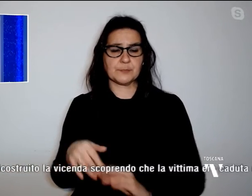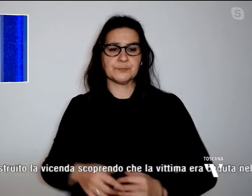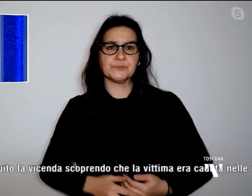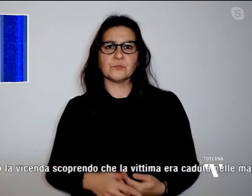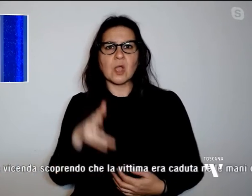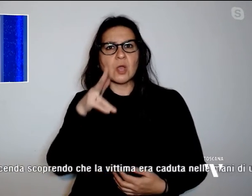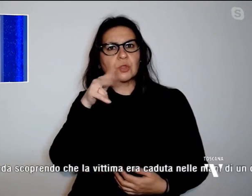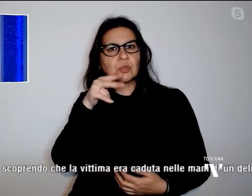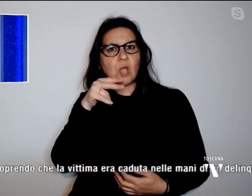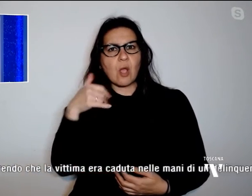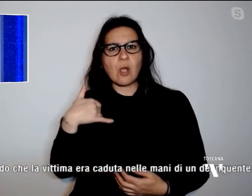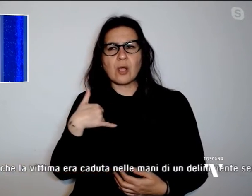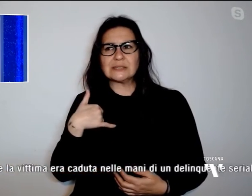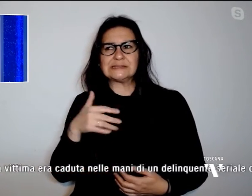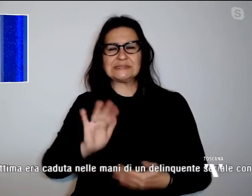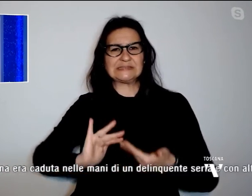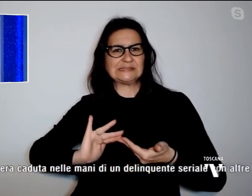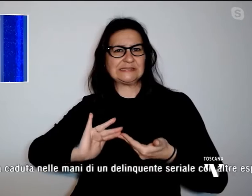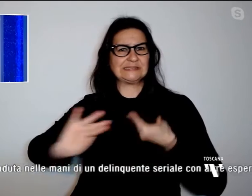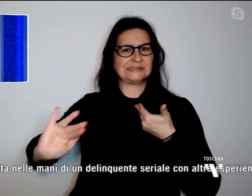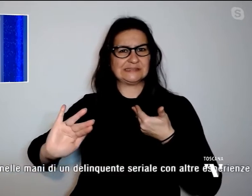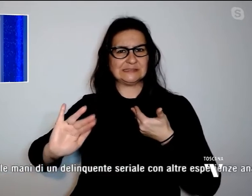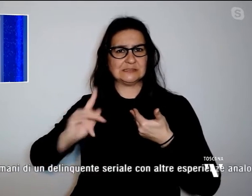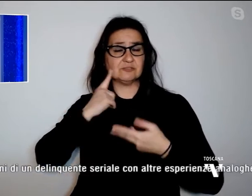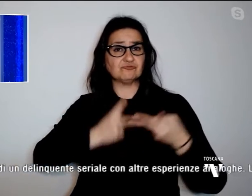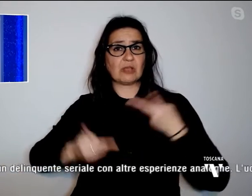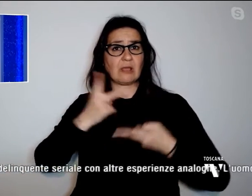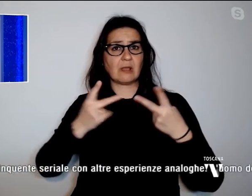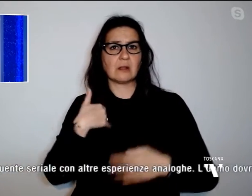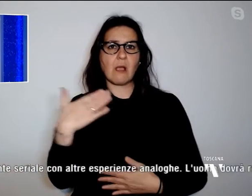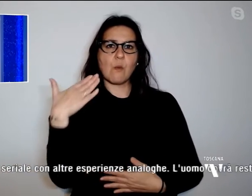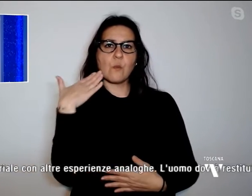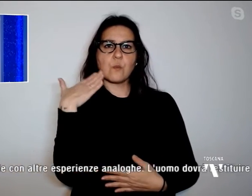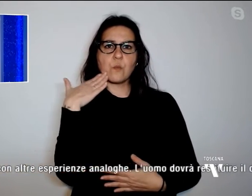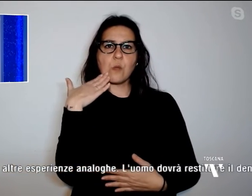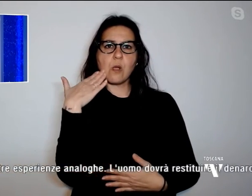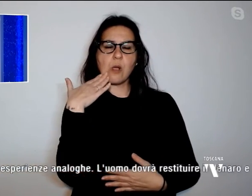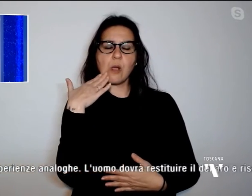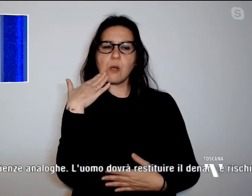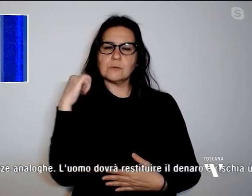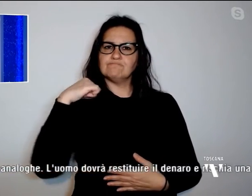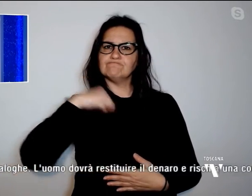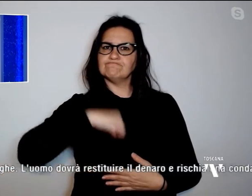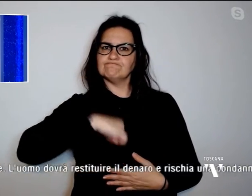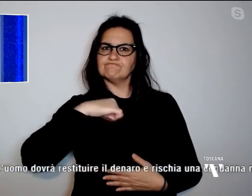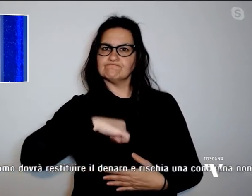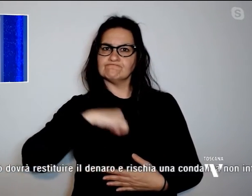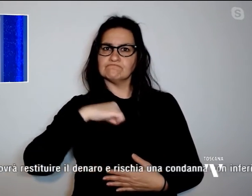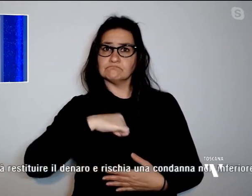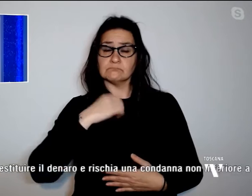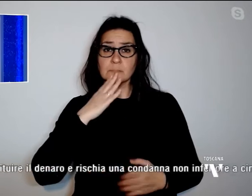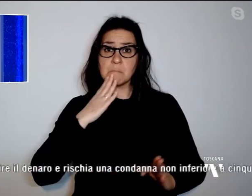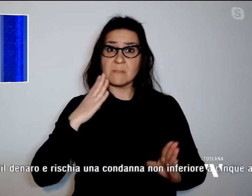lasciare il Pontremolese, l'uomo non si è dato per vinto ed ha iniziato a minacciarla ed